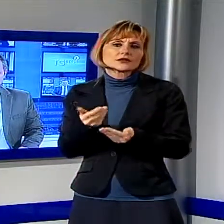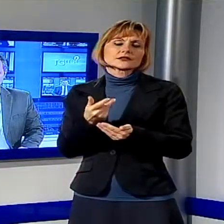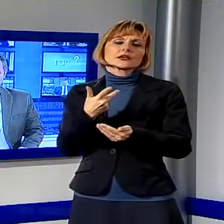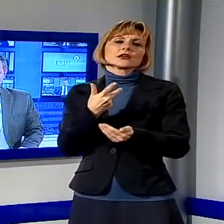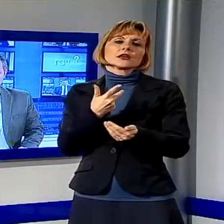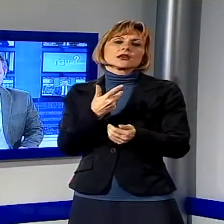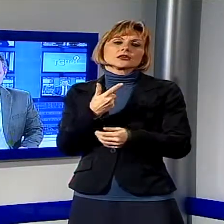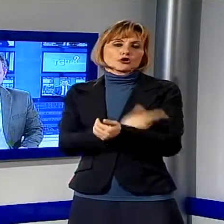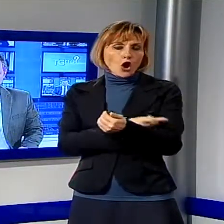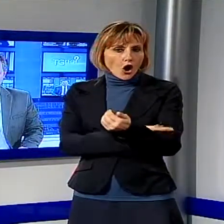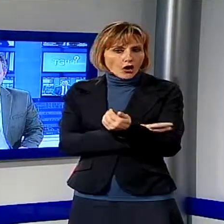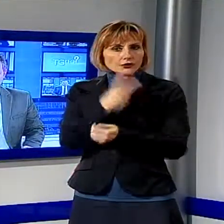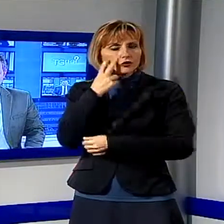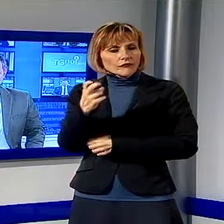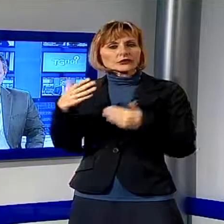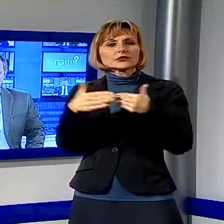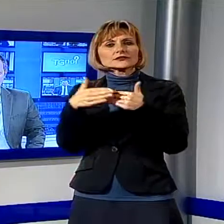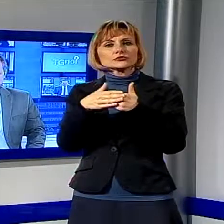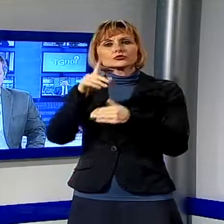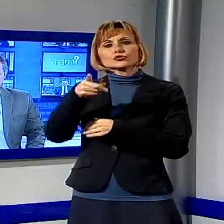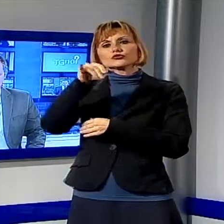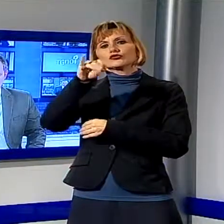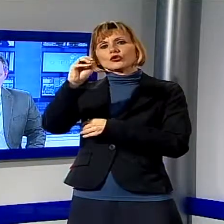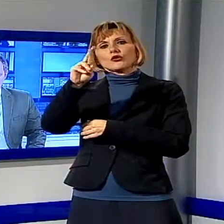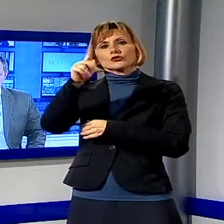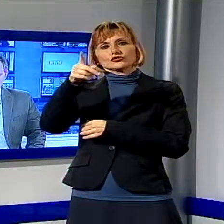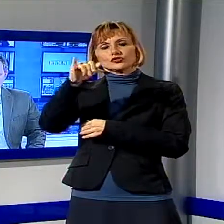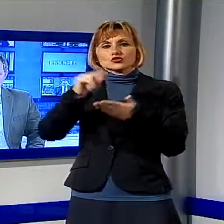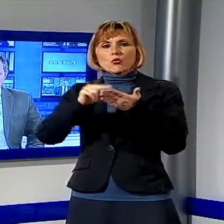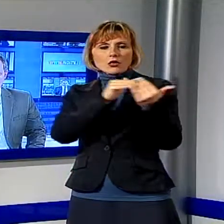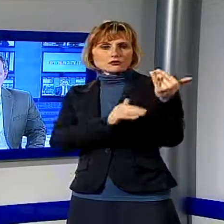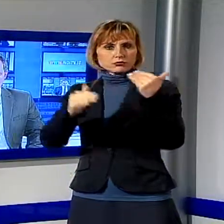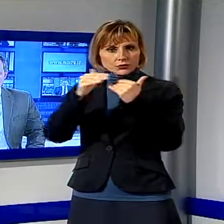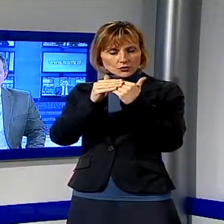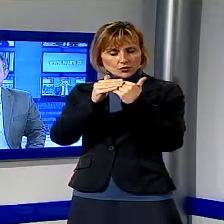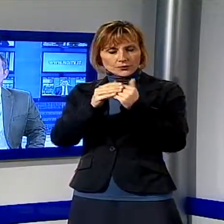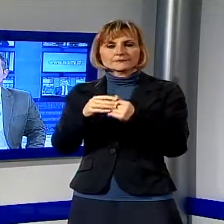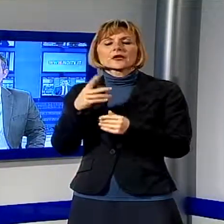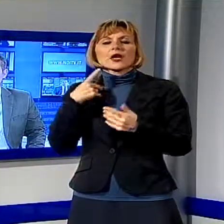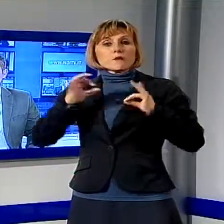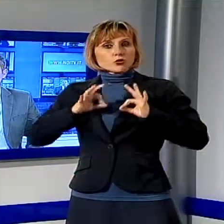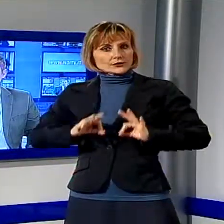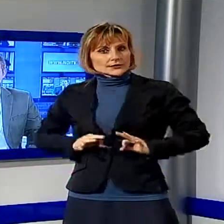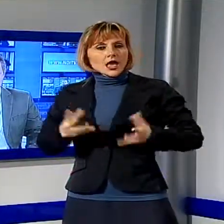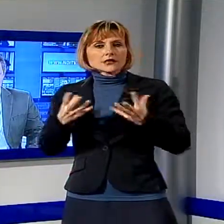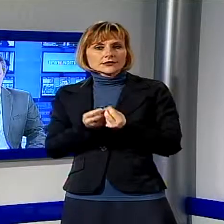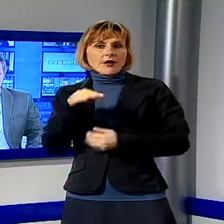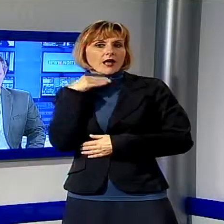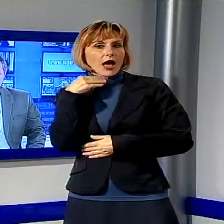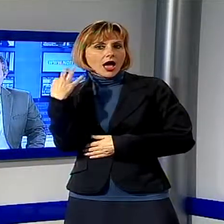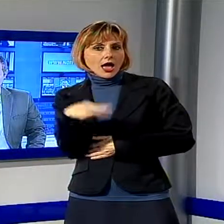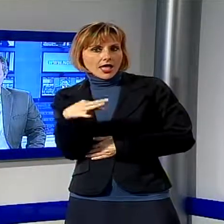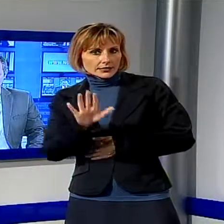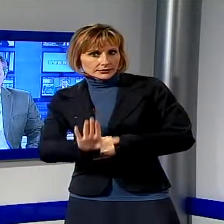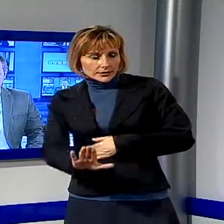'istituto professionale Giorgi nel corso di alcuni controlli effettuati dalla polizia con l'ausilio di unità cinofile specializzate.